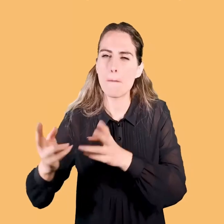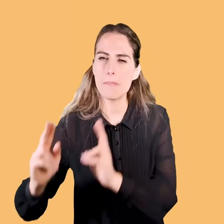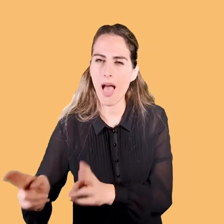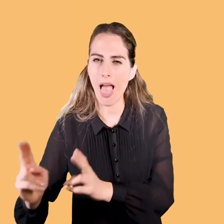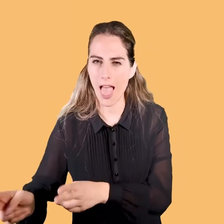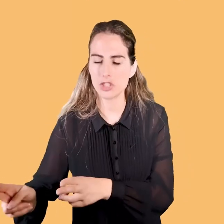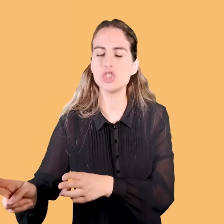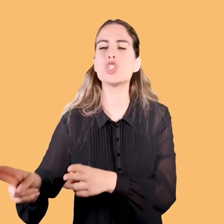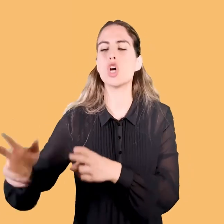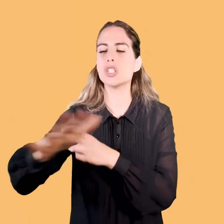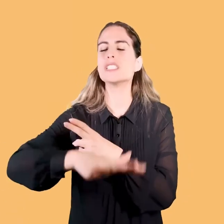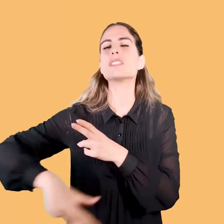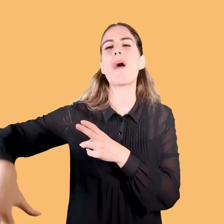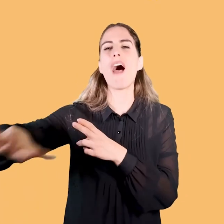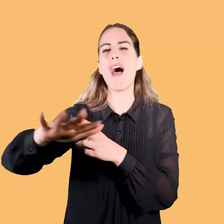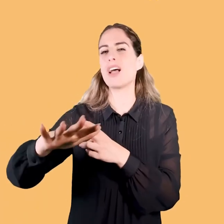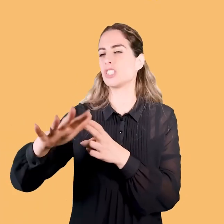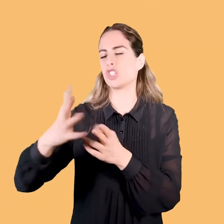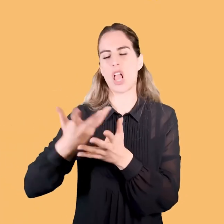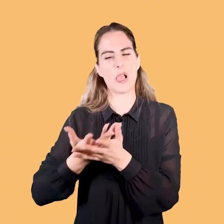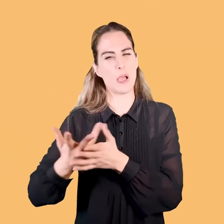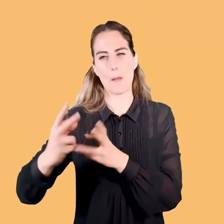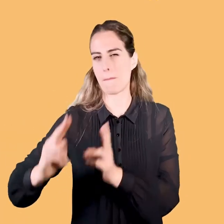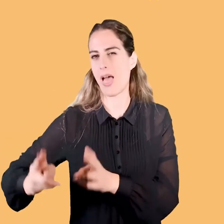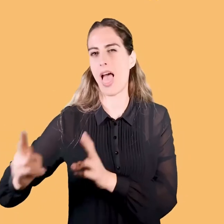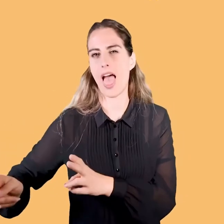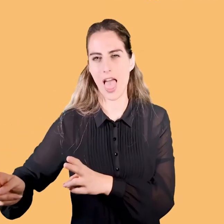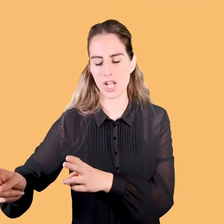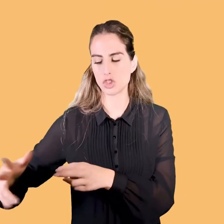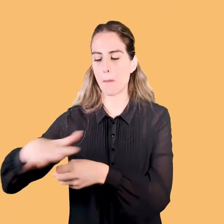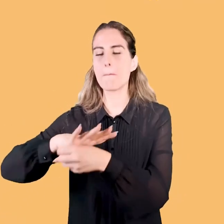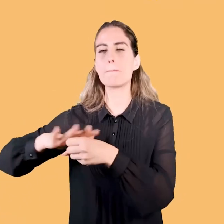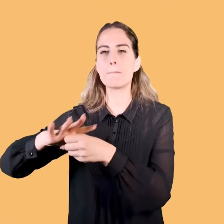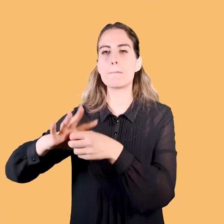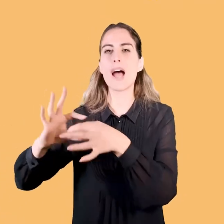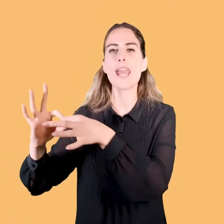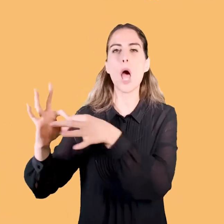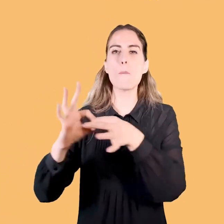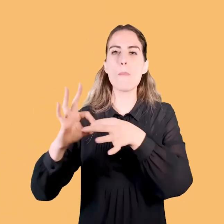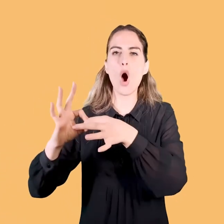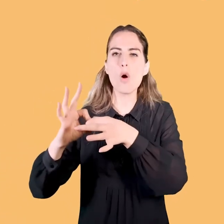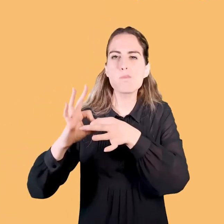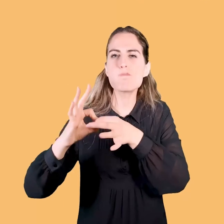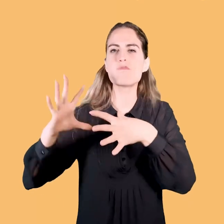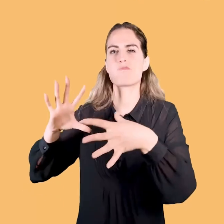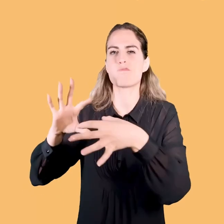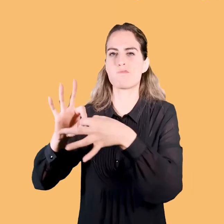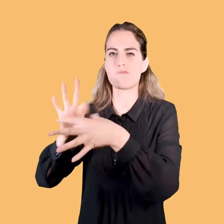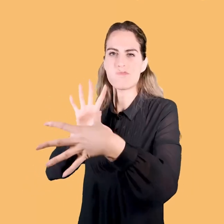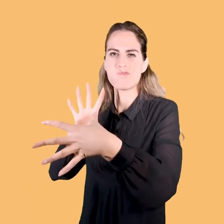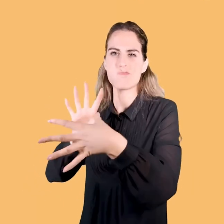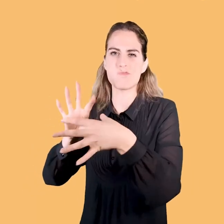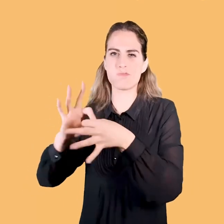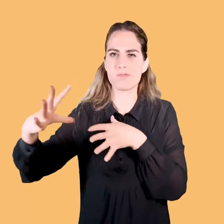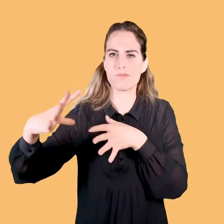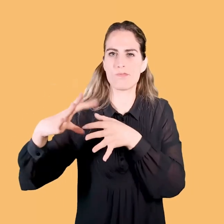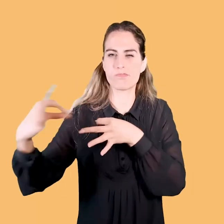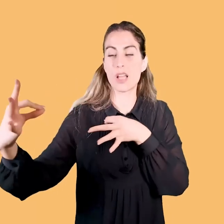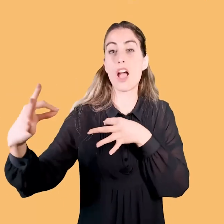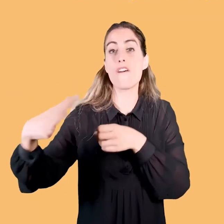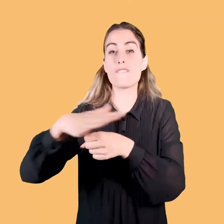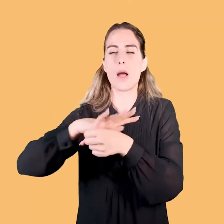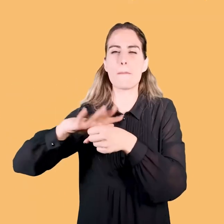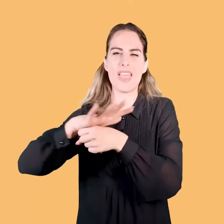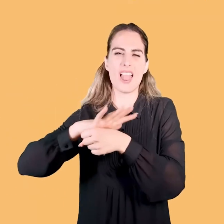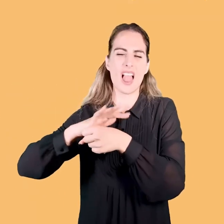spazio va degenerandosi e tutti i rapporti vanno esplodendo in questa famiglia estrema,